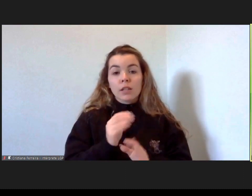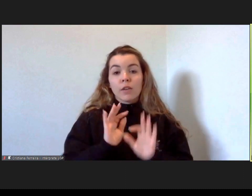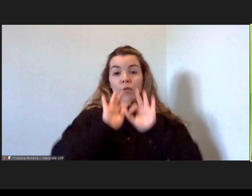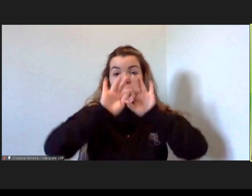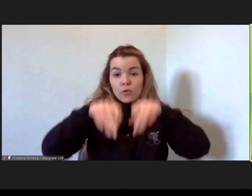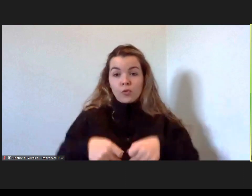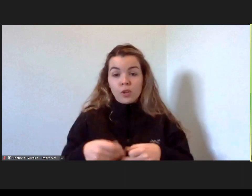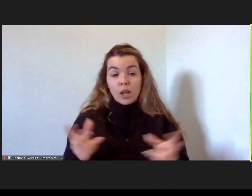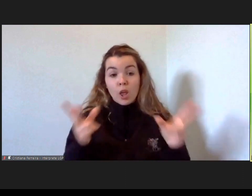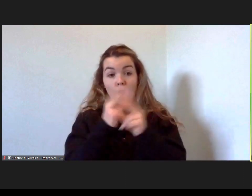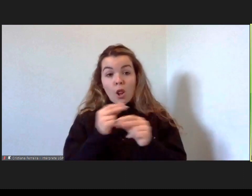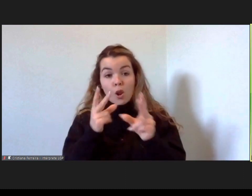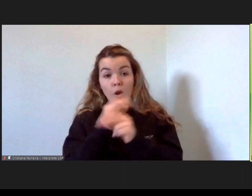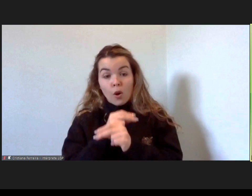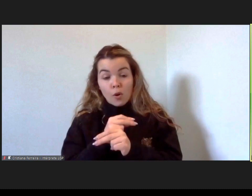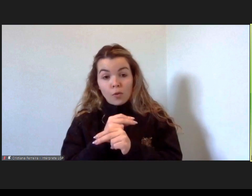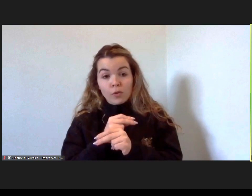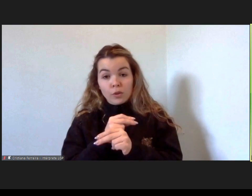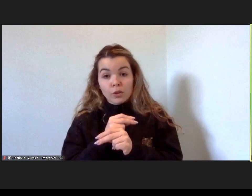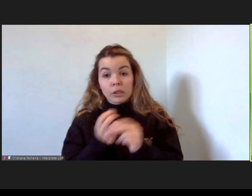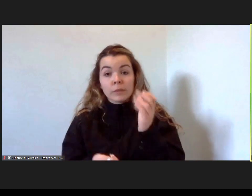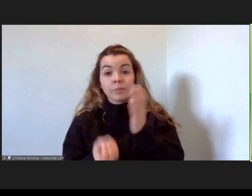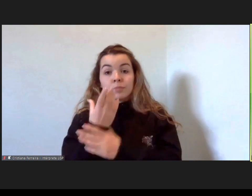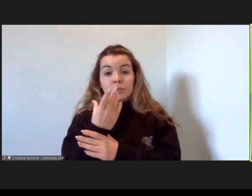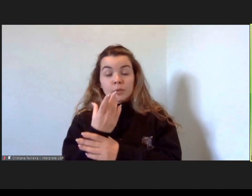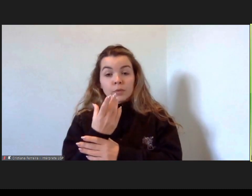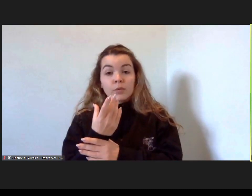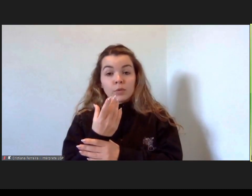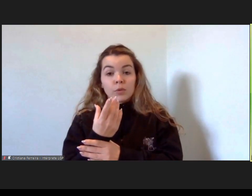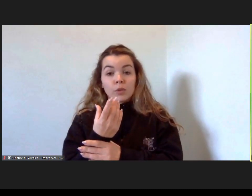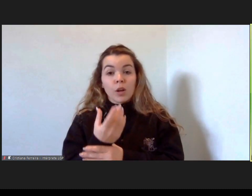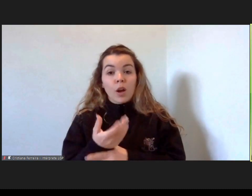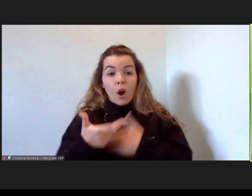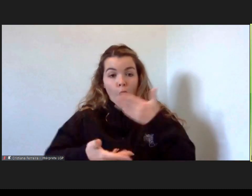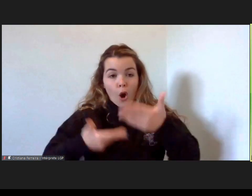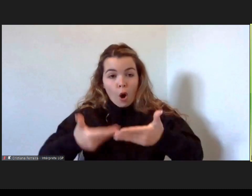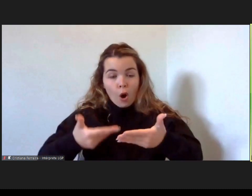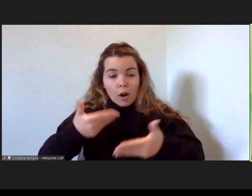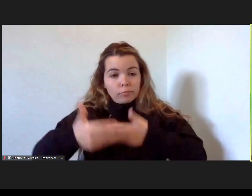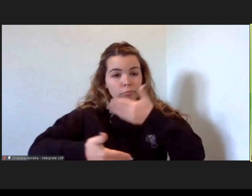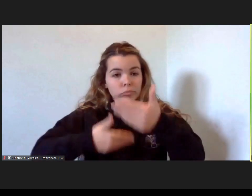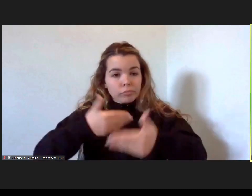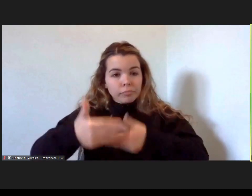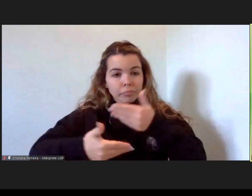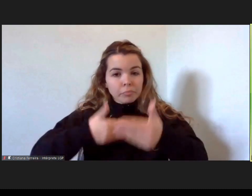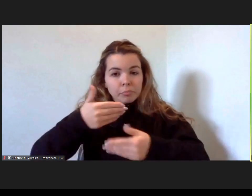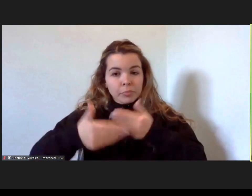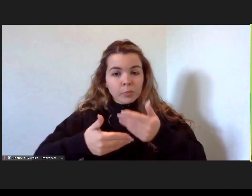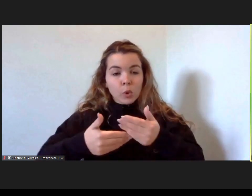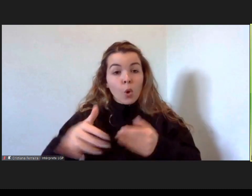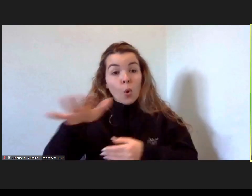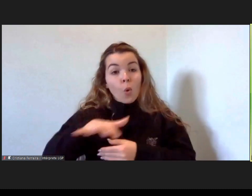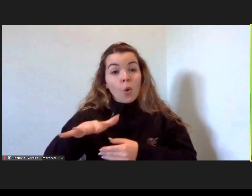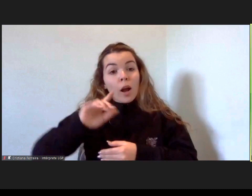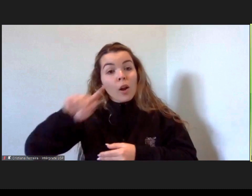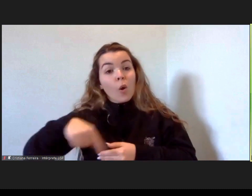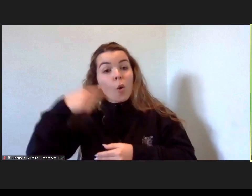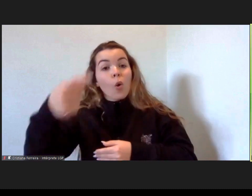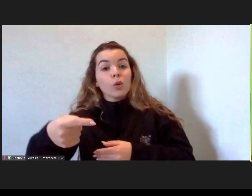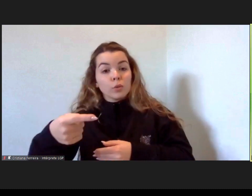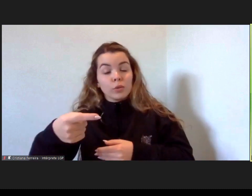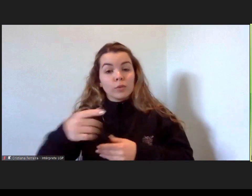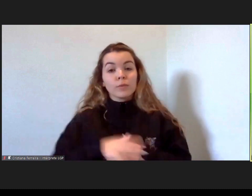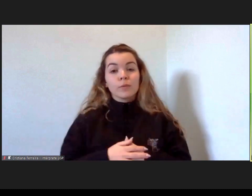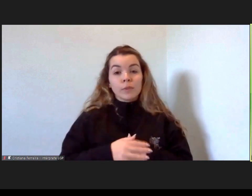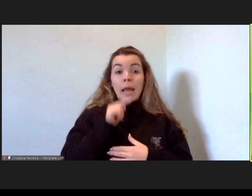novas surgem, estão a surgir, não é? Estão a surgir desde um outro lugar. E o lugar onde